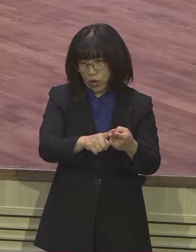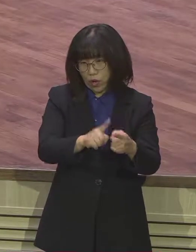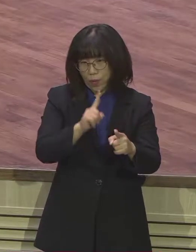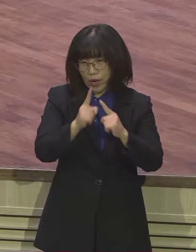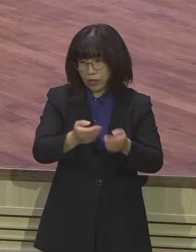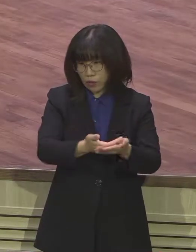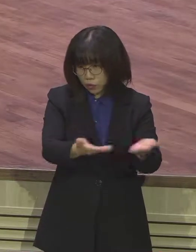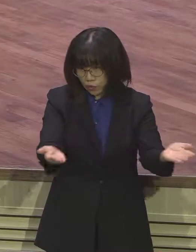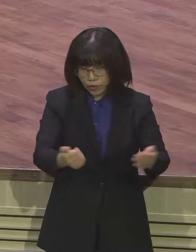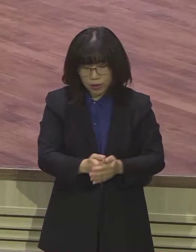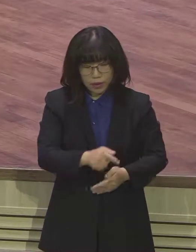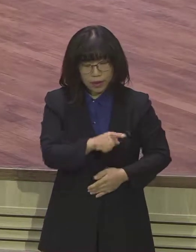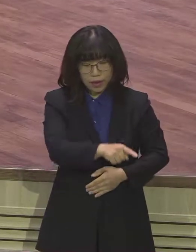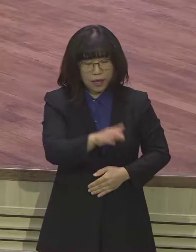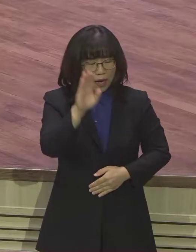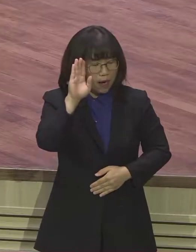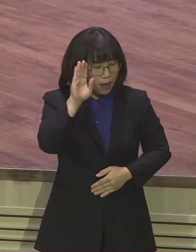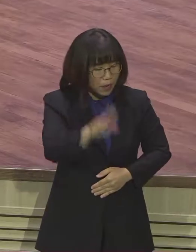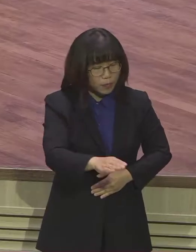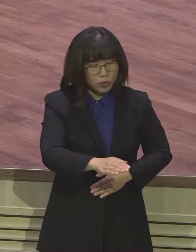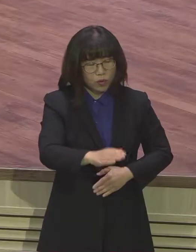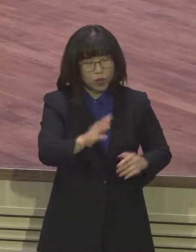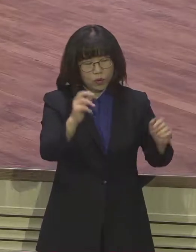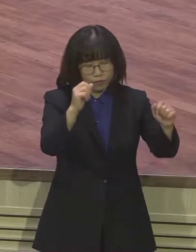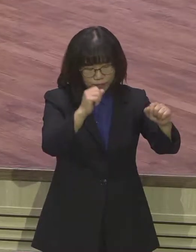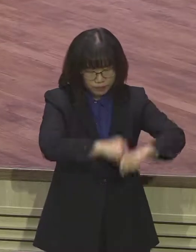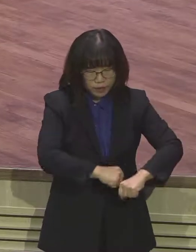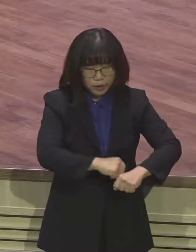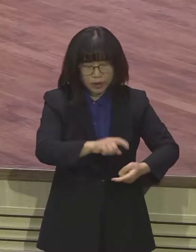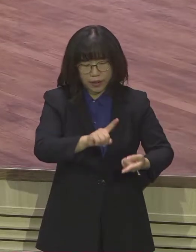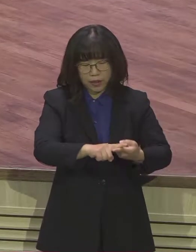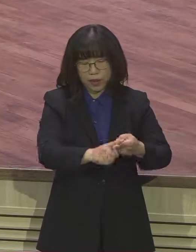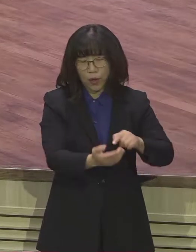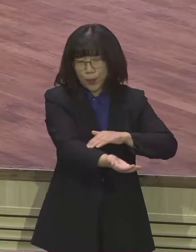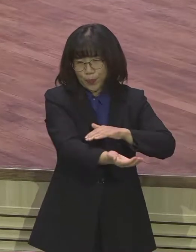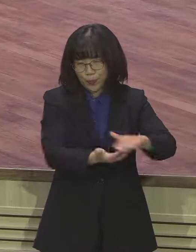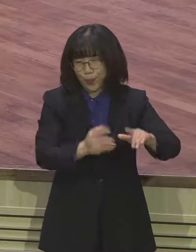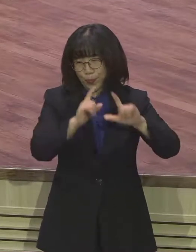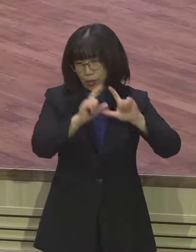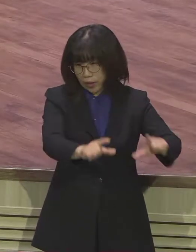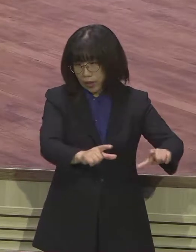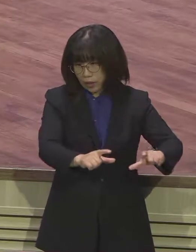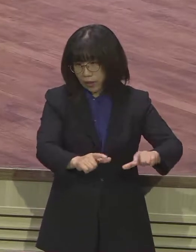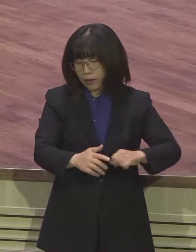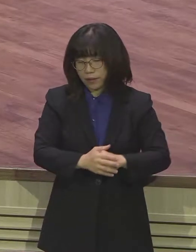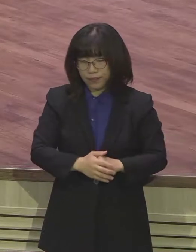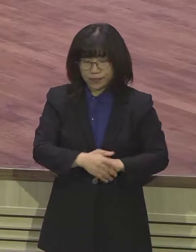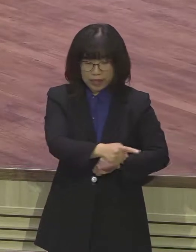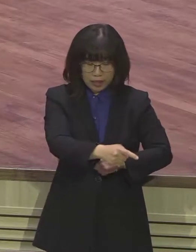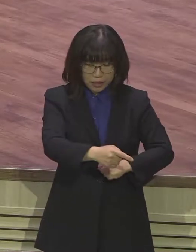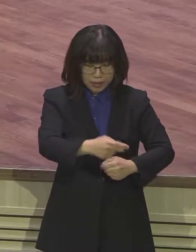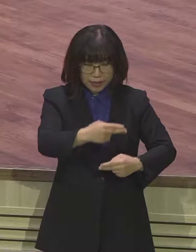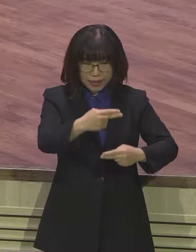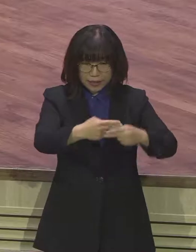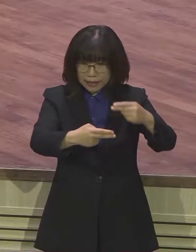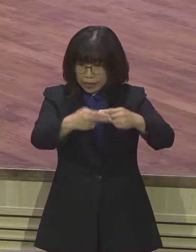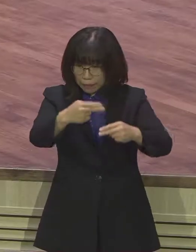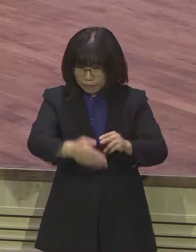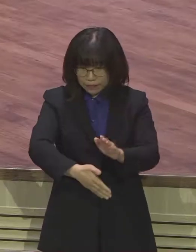죄양이 임할 것을 말씀해주고 있는 것입니다. 따라서 쌓은 담은 무엇이냐 바로 이스라엘 백성들을 상징하는 것입니다.